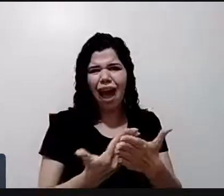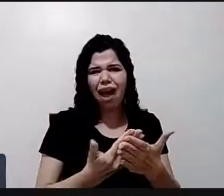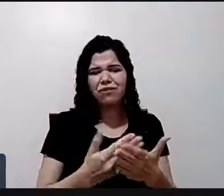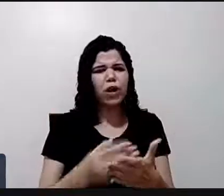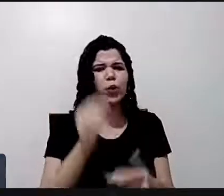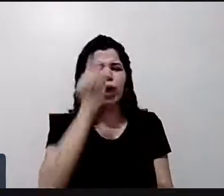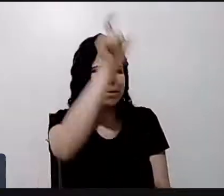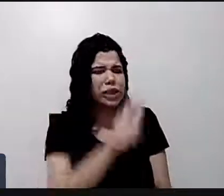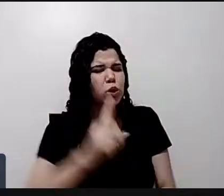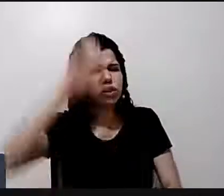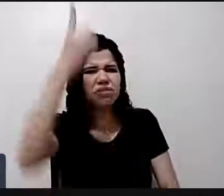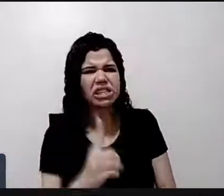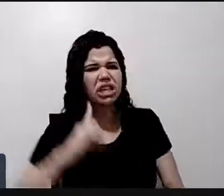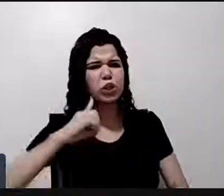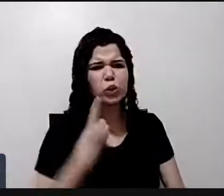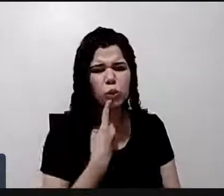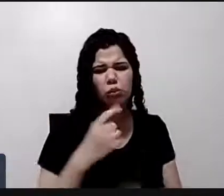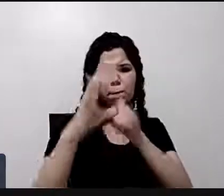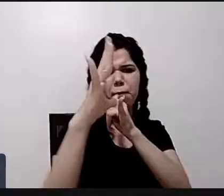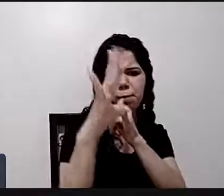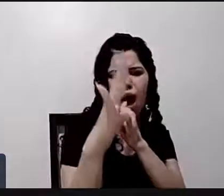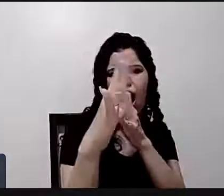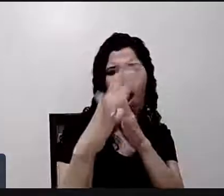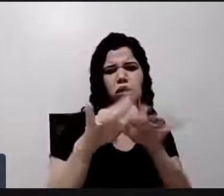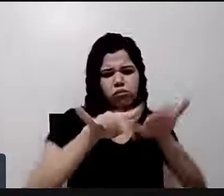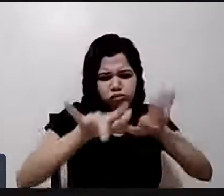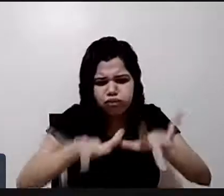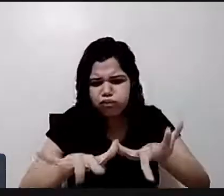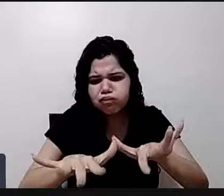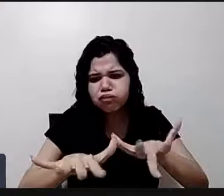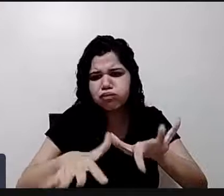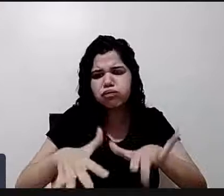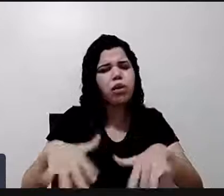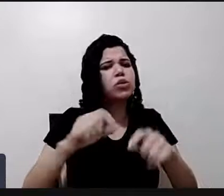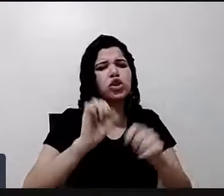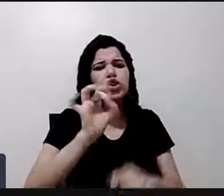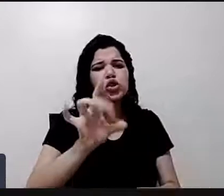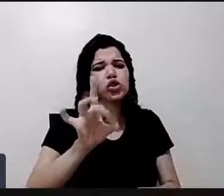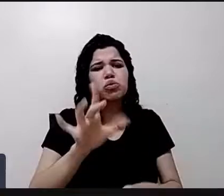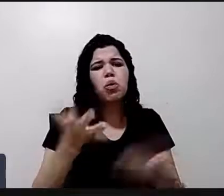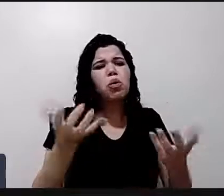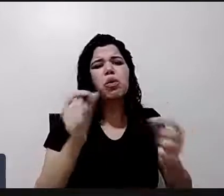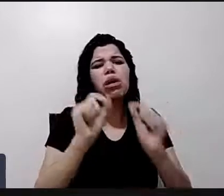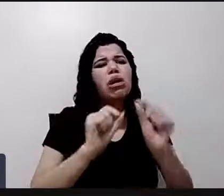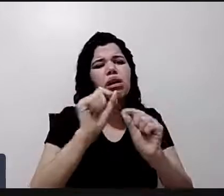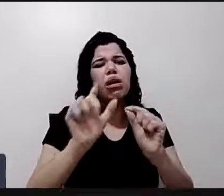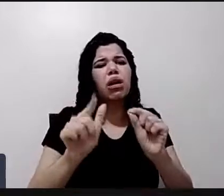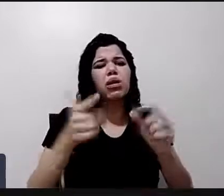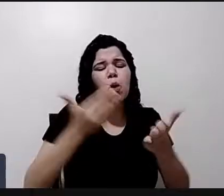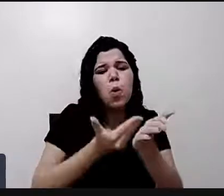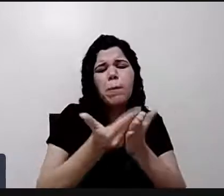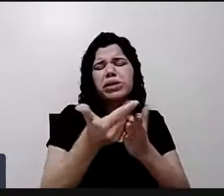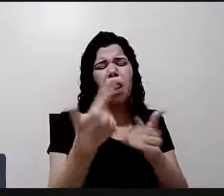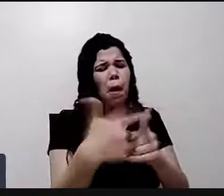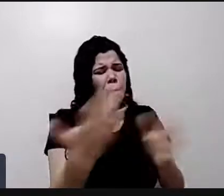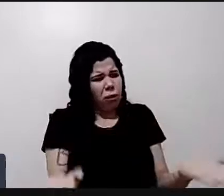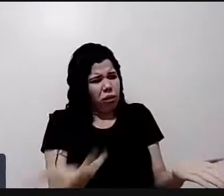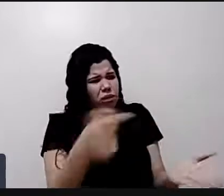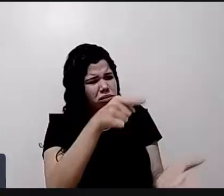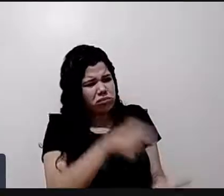violino, teclado. Eu achava que o surdo só pode tocar instrumento de percussão. Então, eu comecei. Por que isso? Se a música... Eu estou